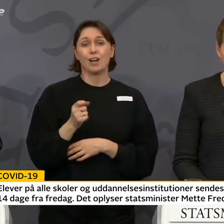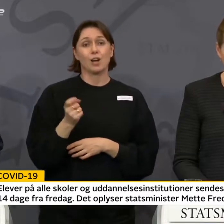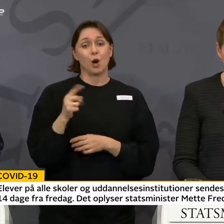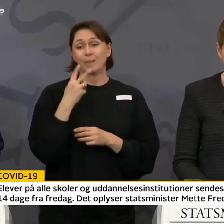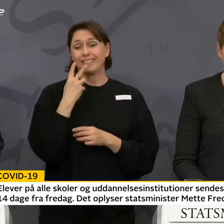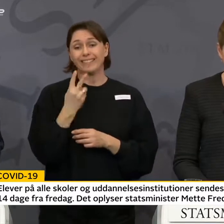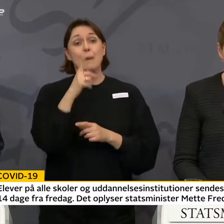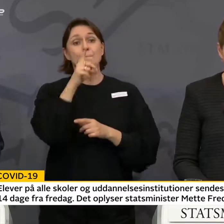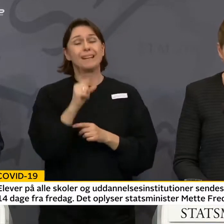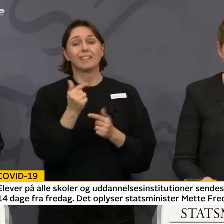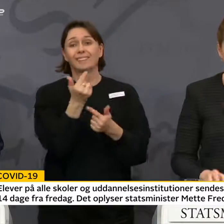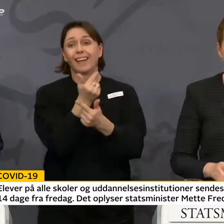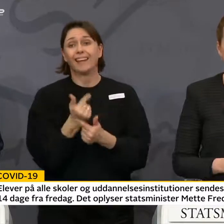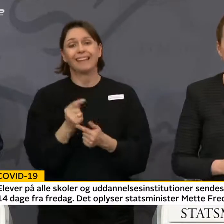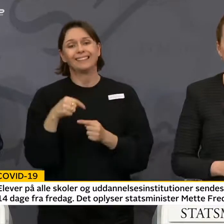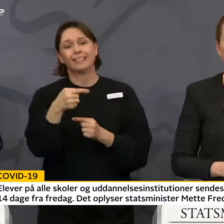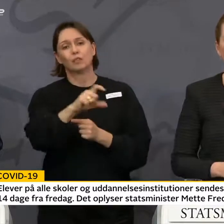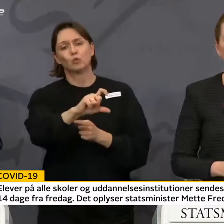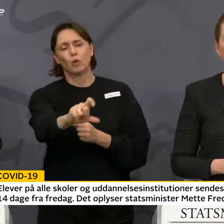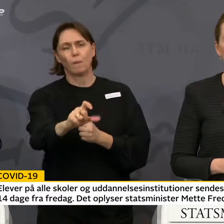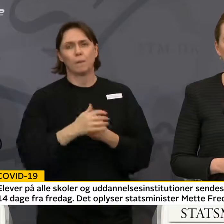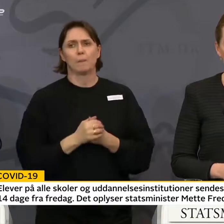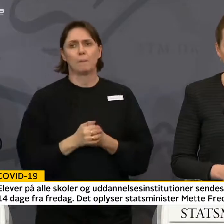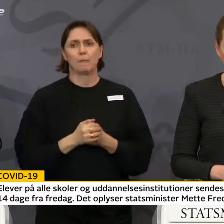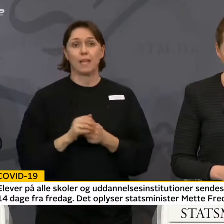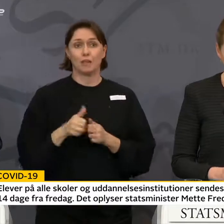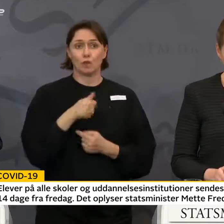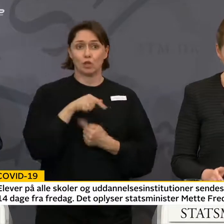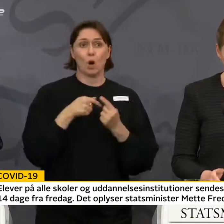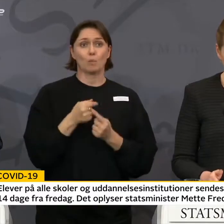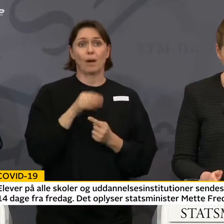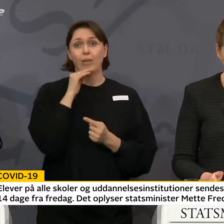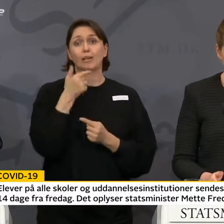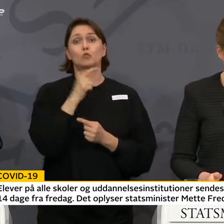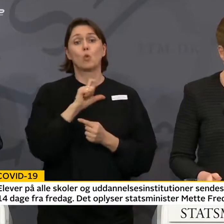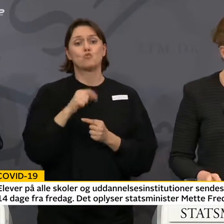i de kommende uger. I første omgang to uger.